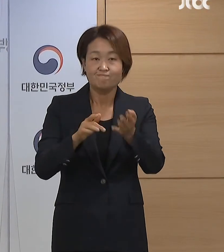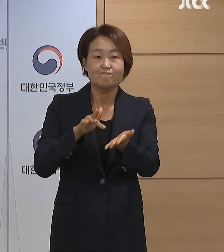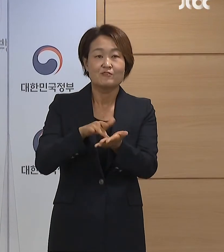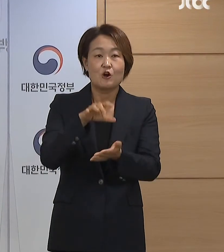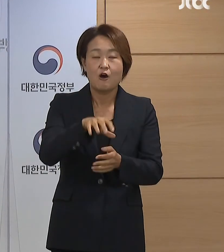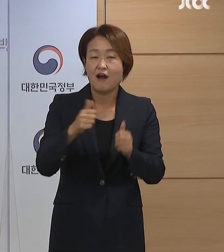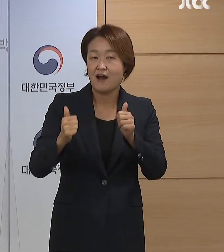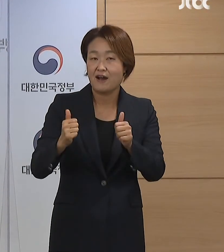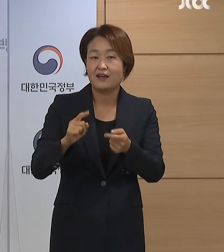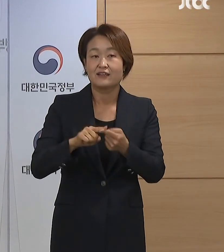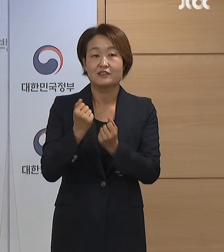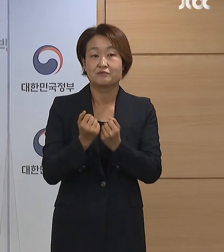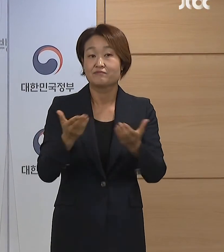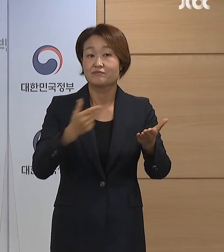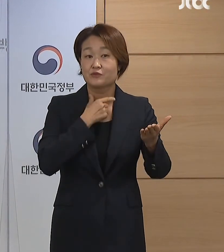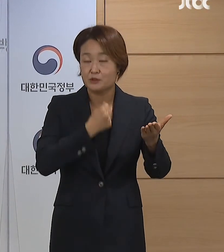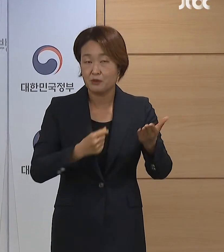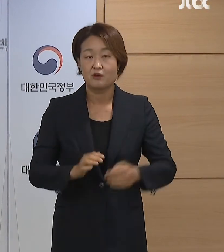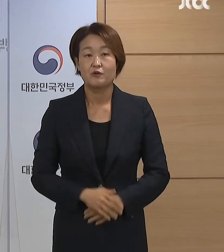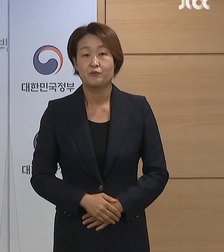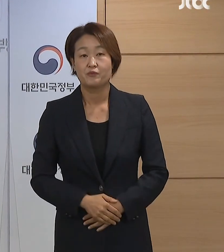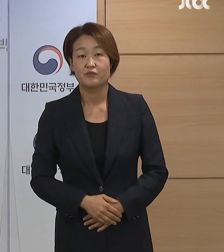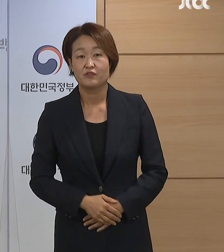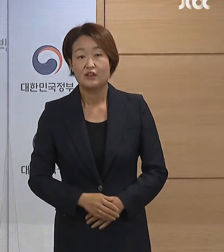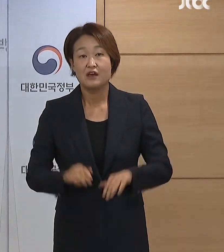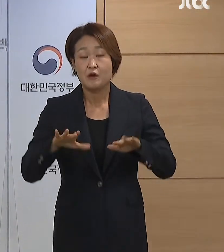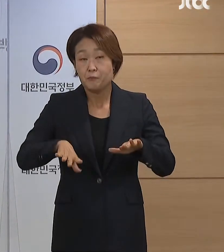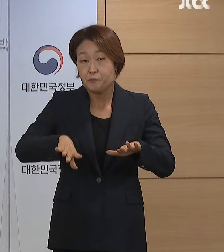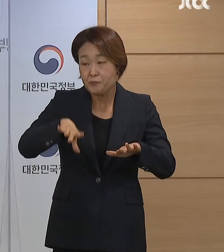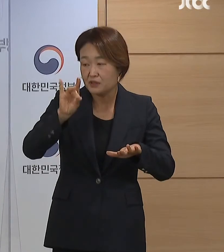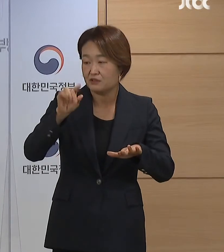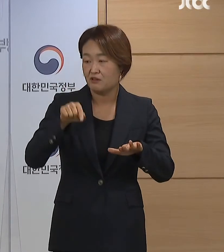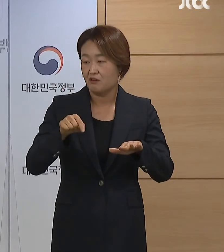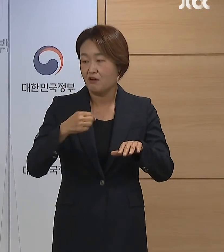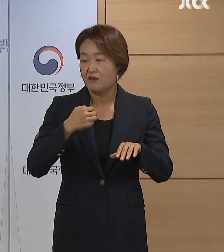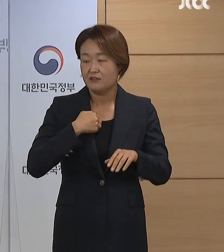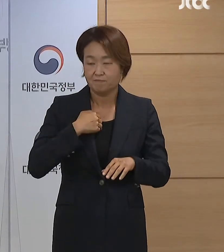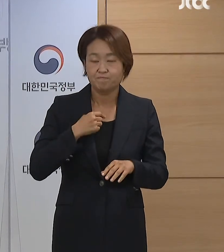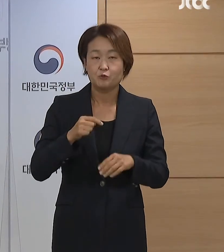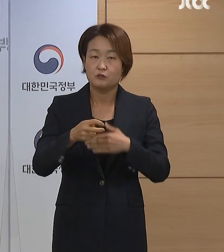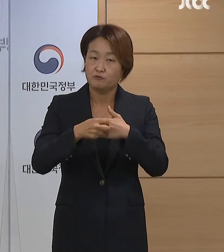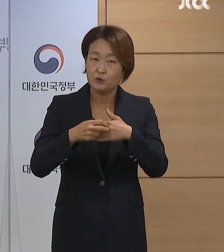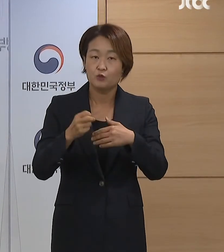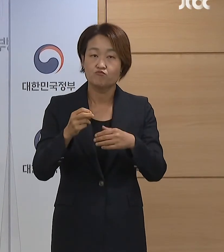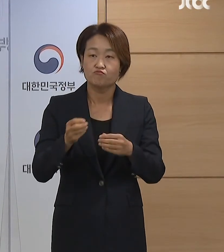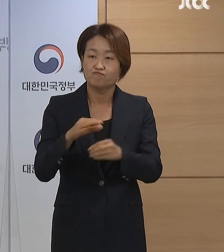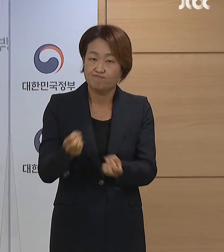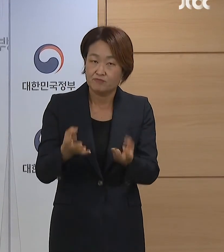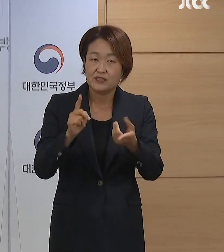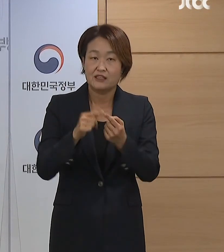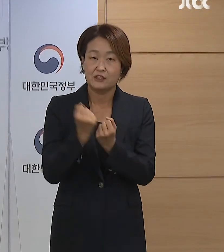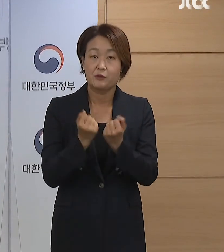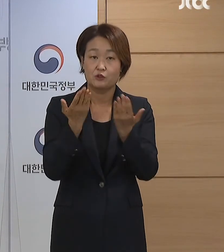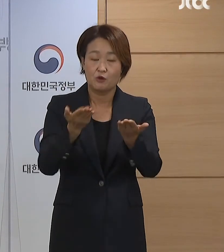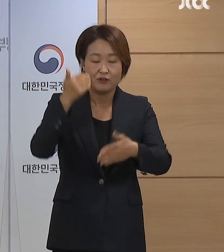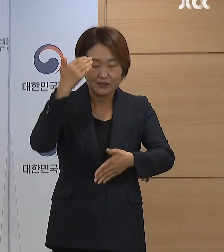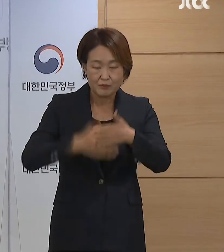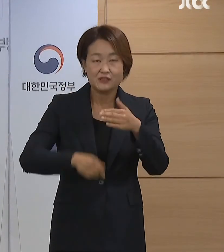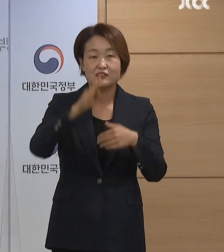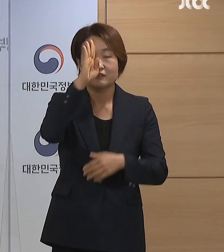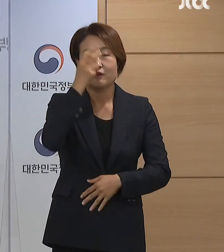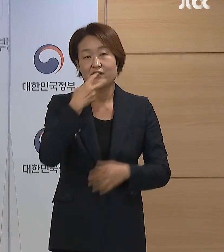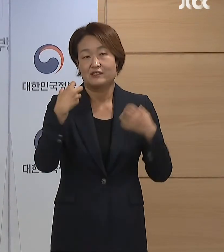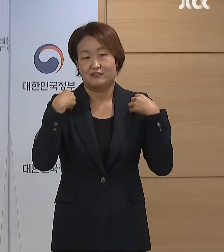먼저 추석 방역 의료 대책에서 말씀을 드리고 나머지 안건에 대해서는 질경청장께서 말씀드리도록 하겠습니다. 추석